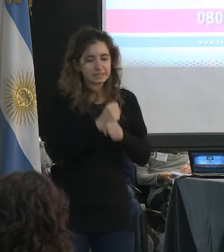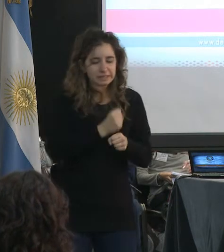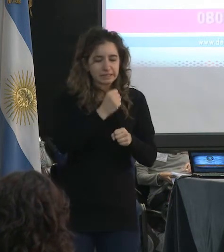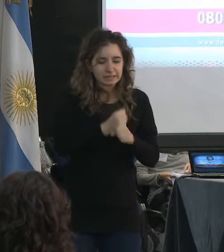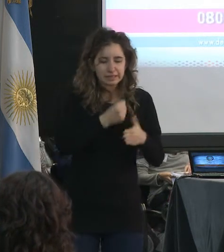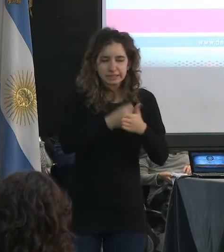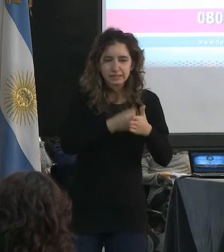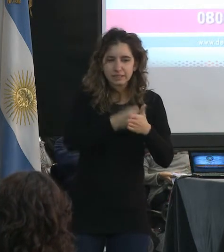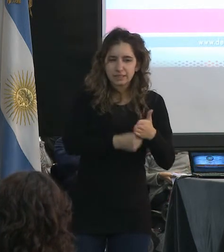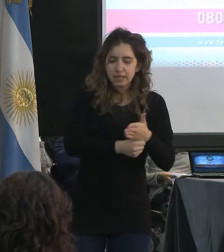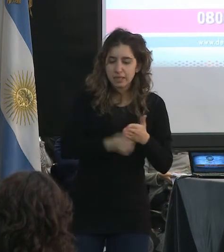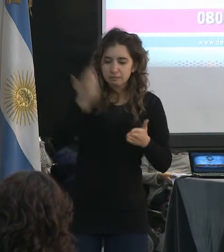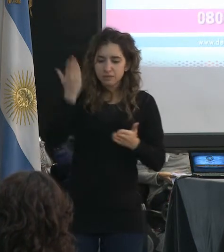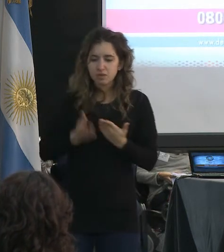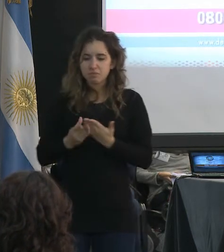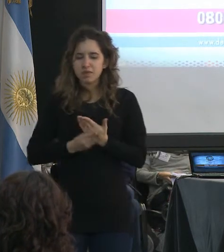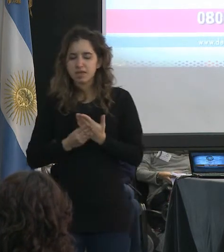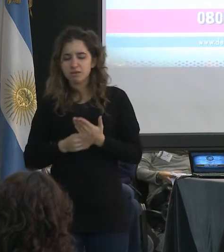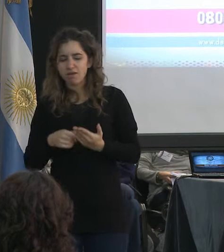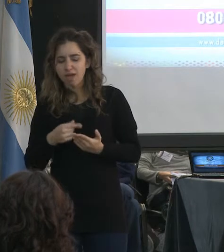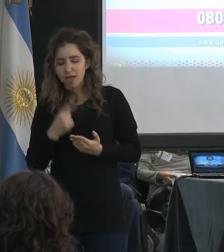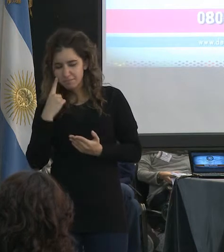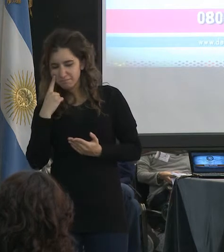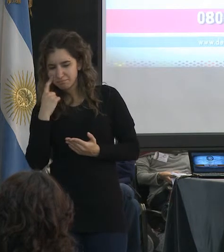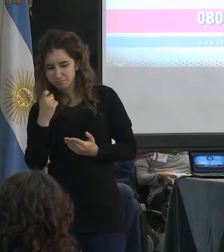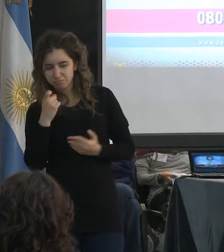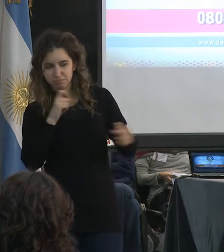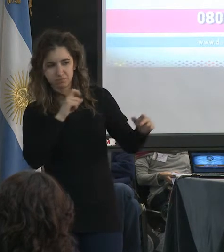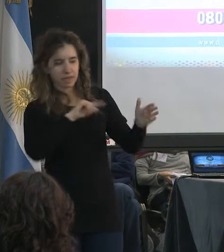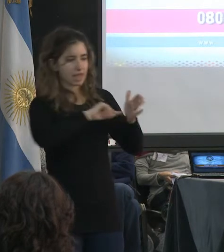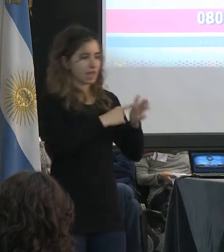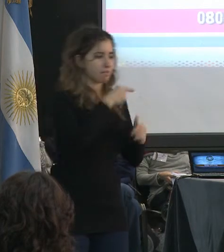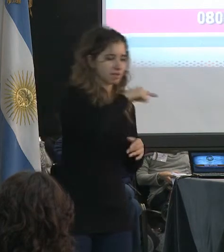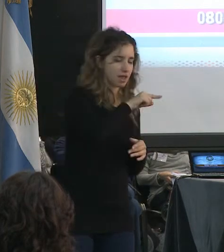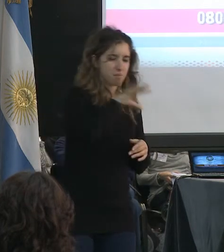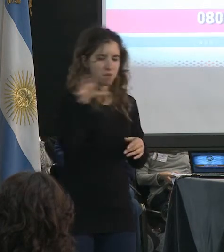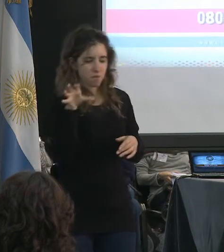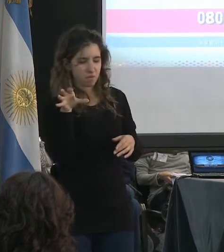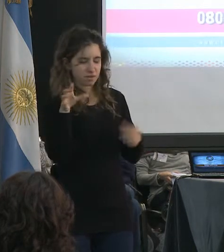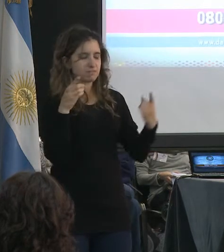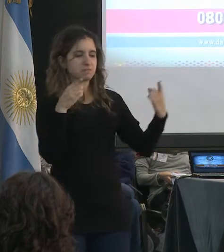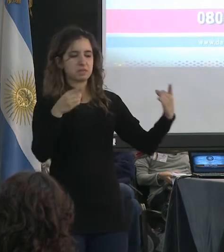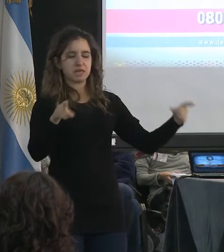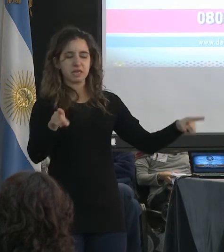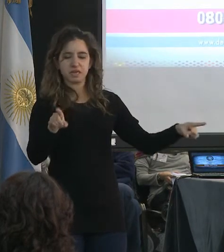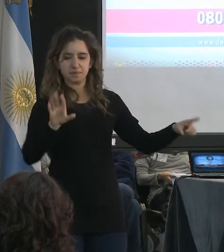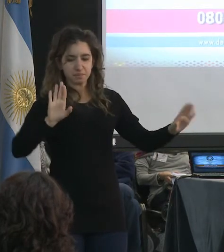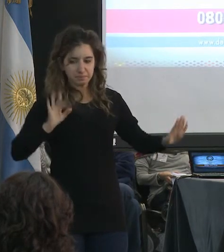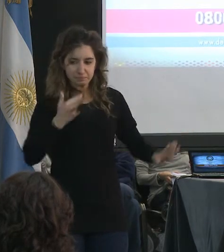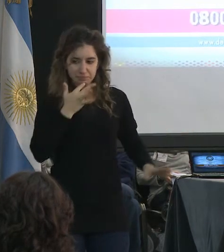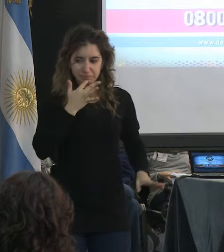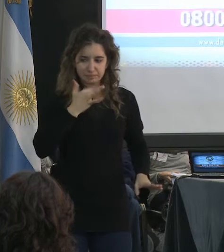este tema reconociendo de que es muy distinto la problemática de la radiodifusión del interior a la del capital federal. Pero hasta ahora